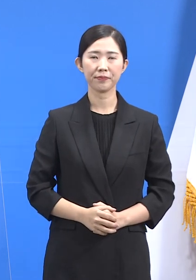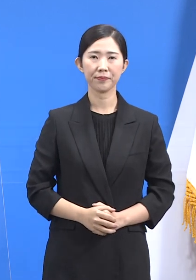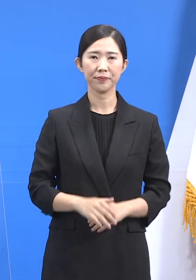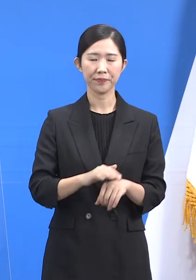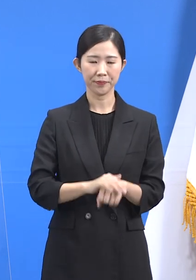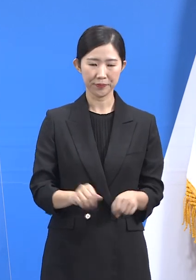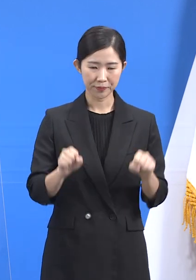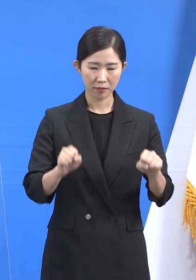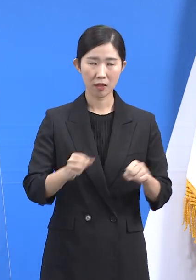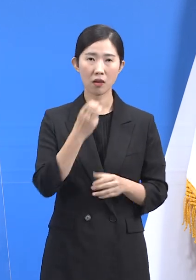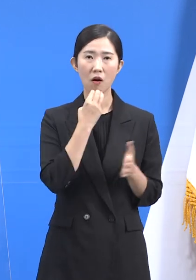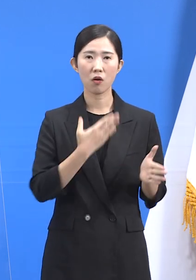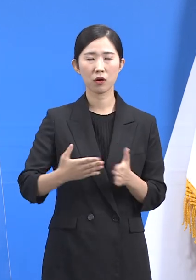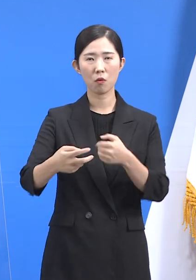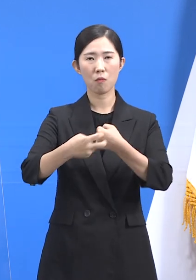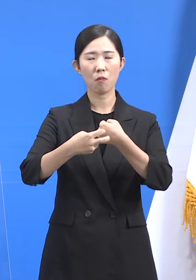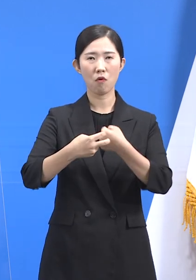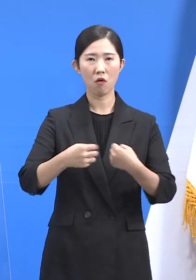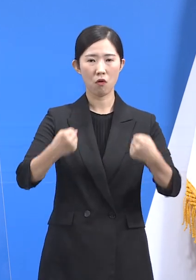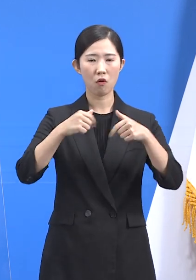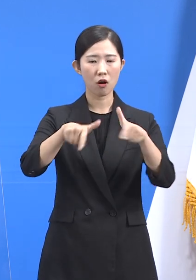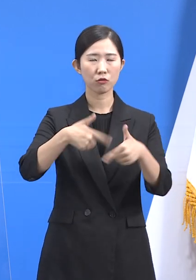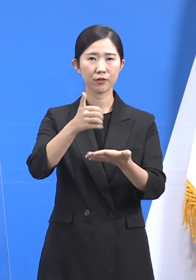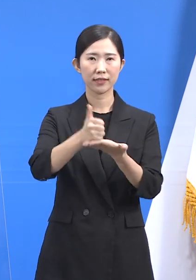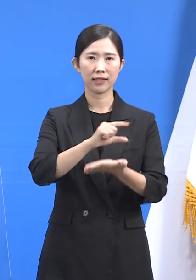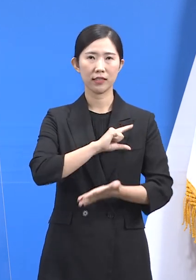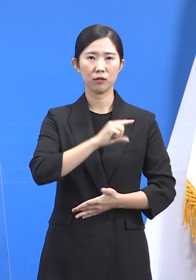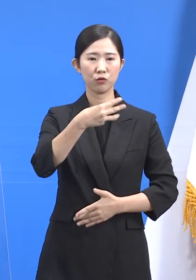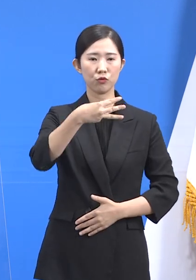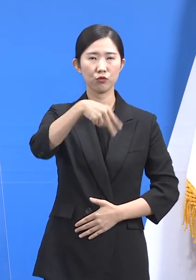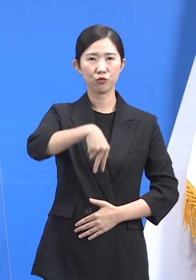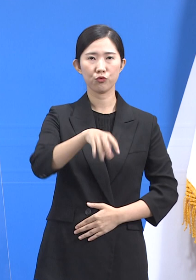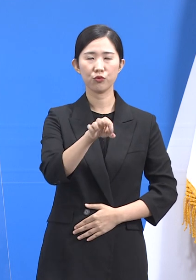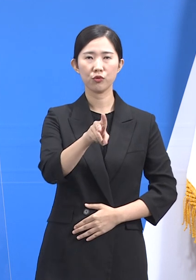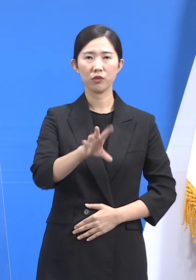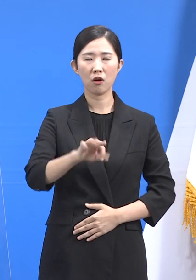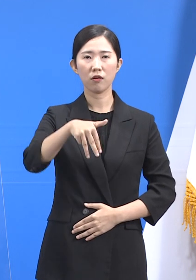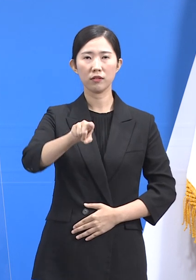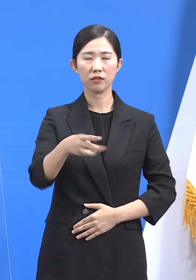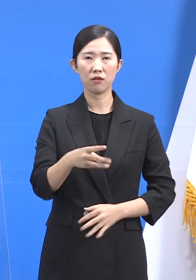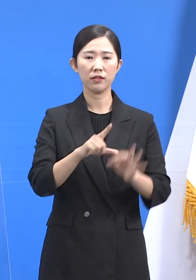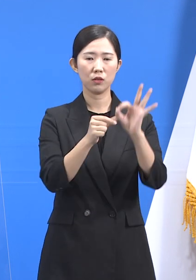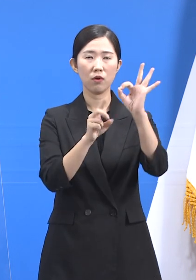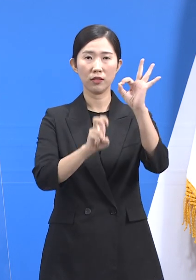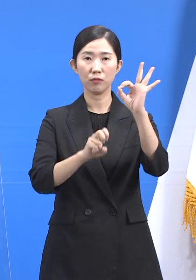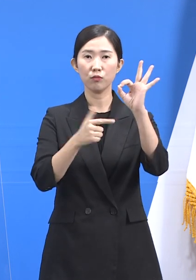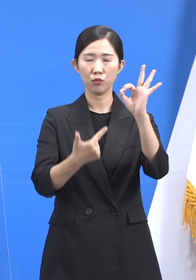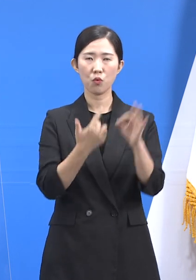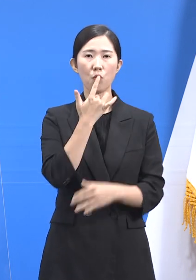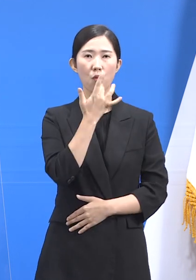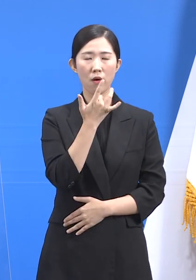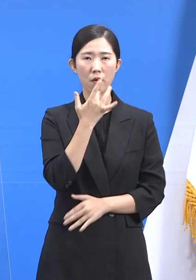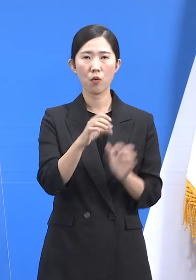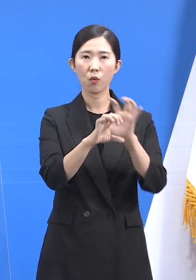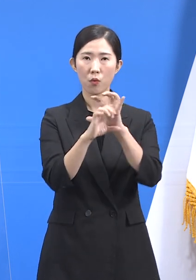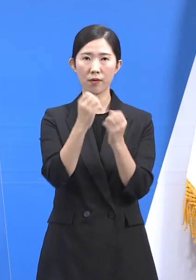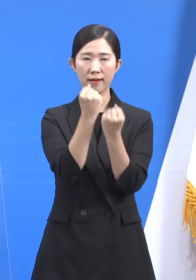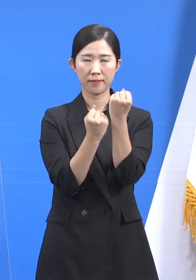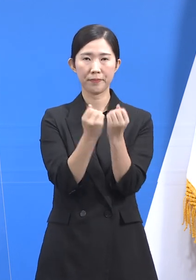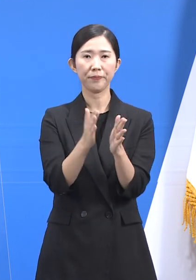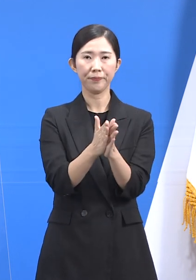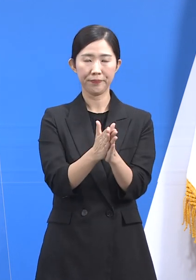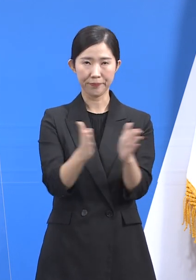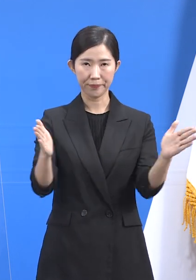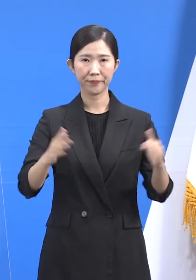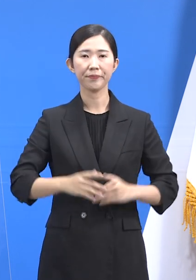안녕하십니까. 경기도 보건건강국장 류영철입니다. 10월 26일 화요일 경기도 코로나19 대형 정례 기자회견을